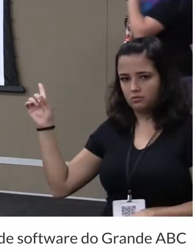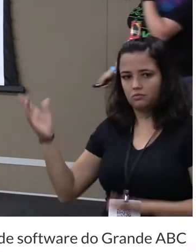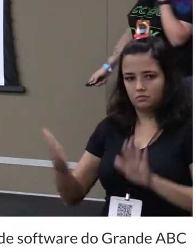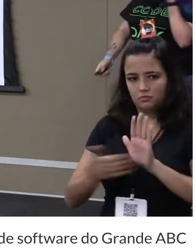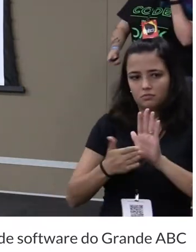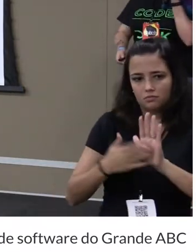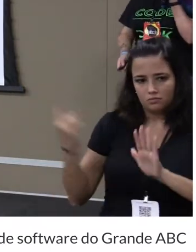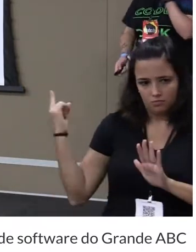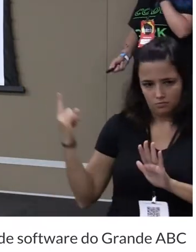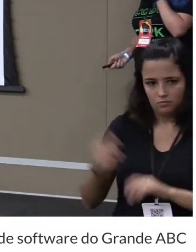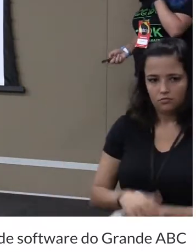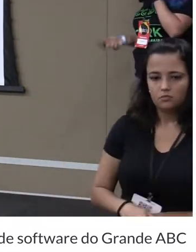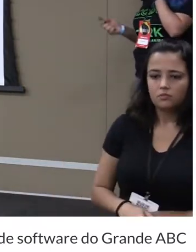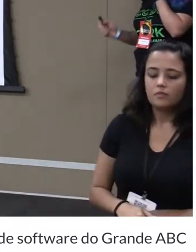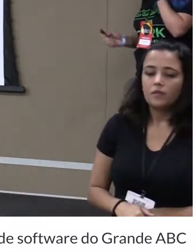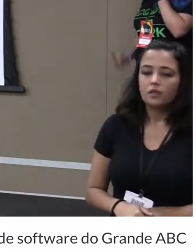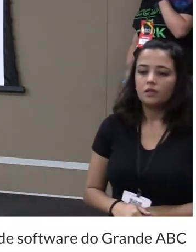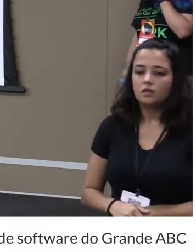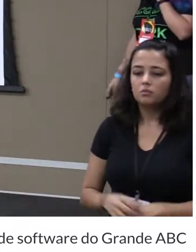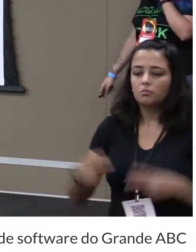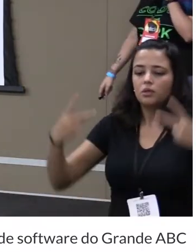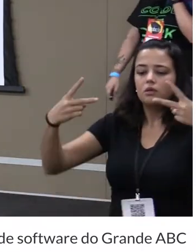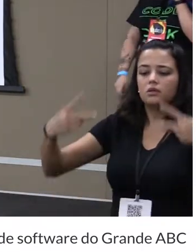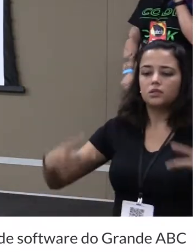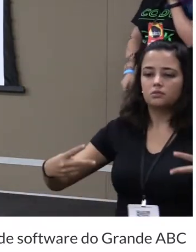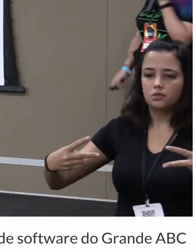aqui. Beleza. E o HTML?